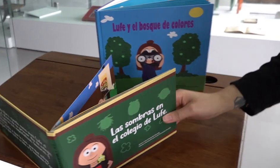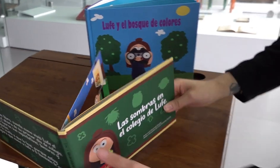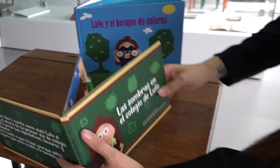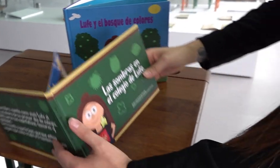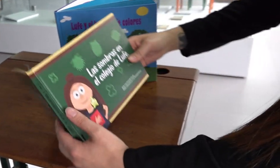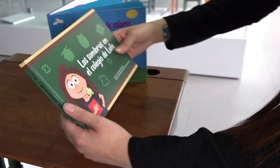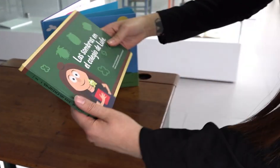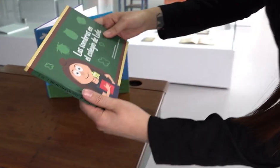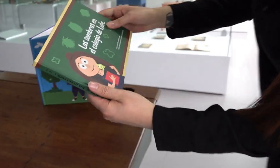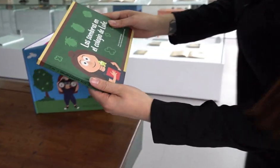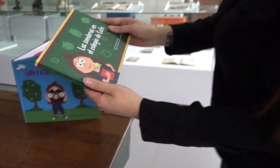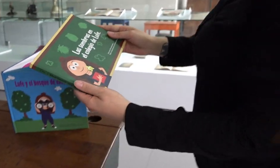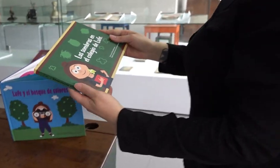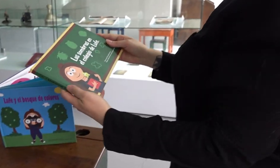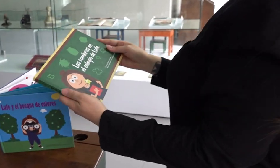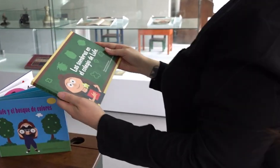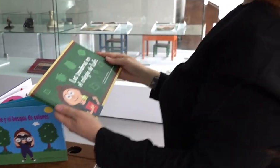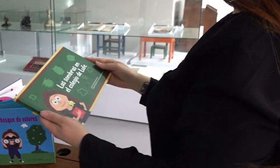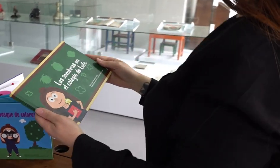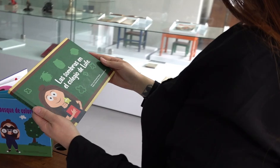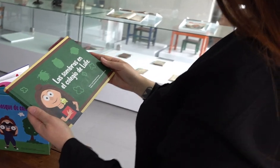video en lengua de señas para ser publicado.